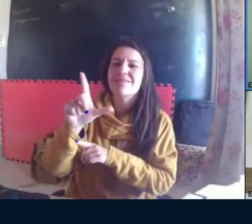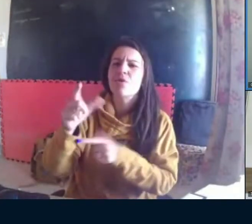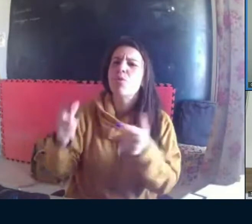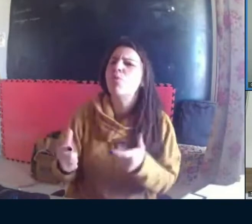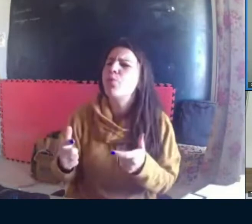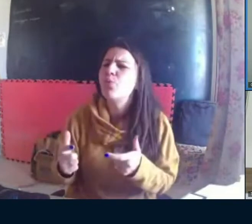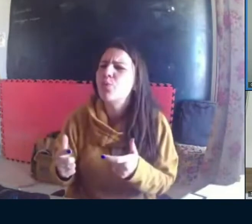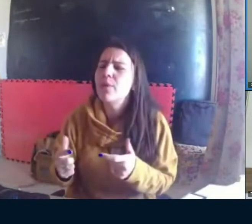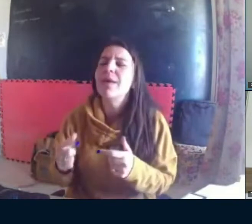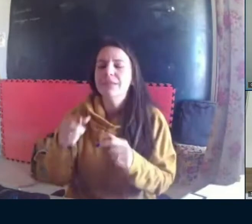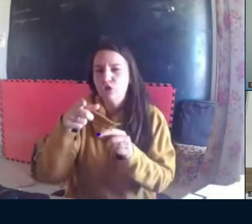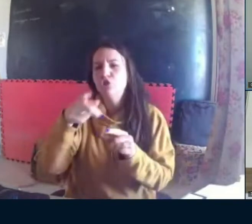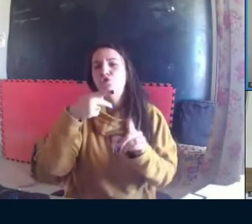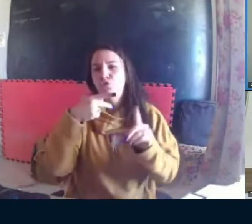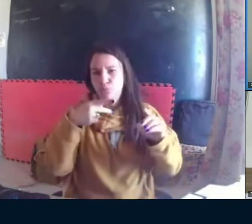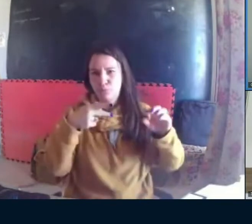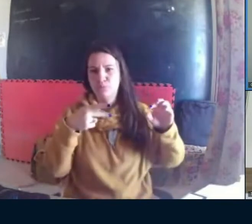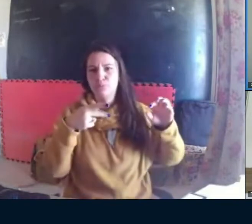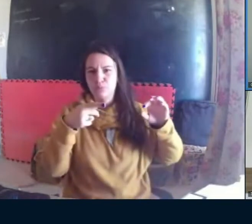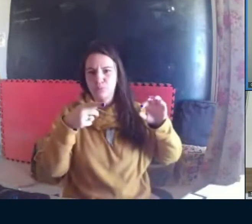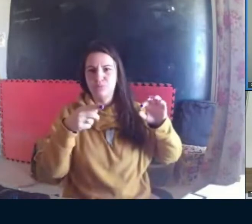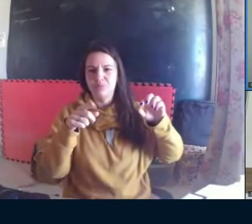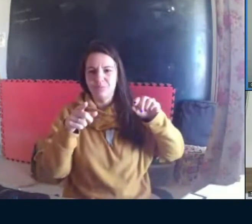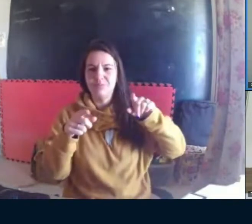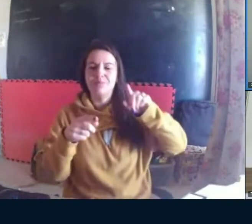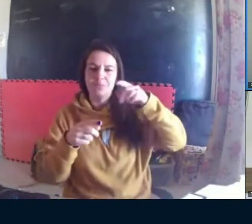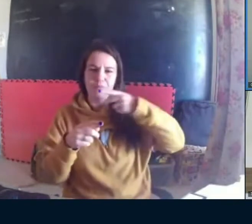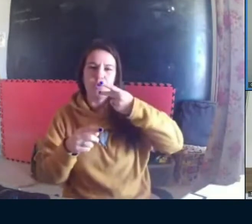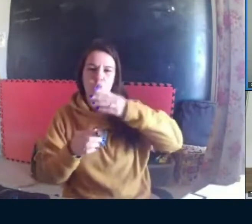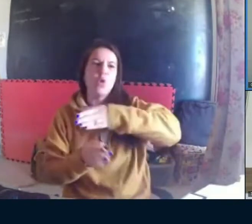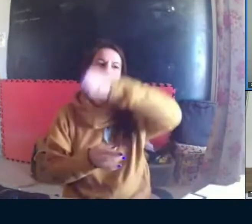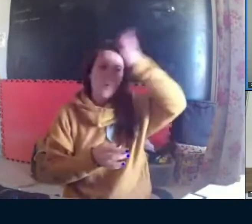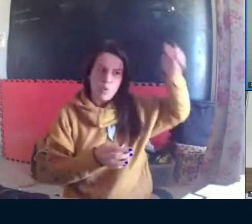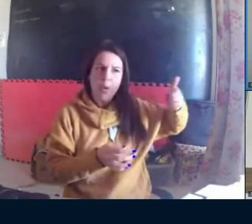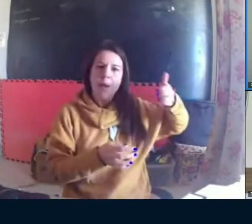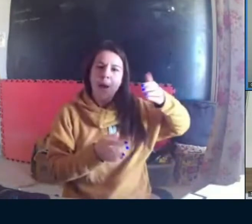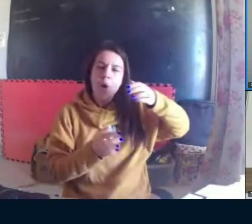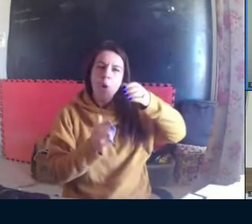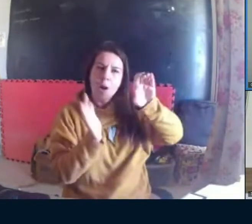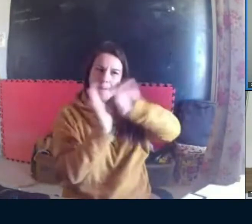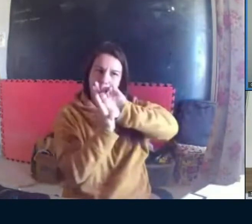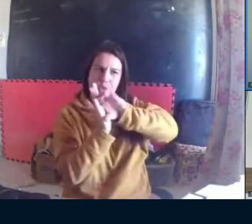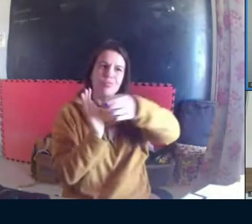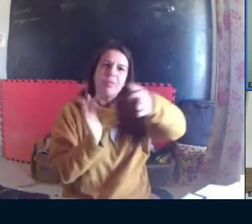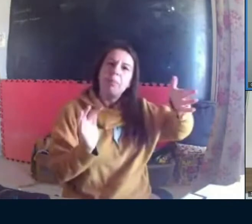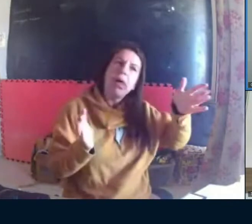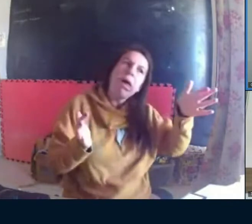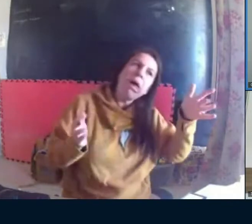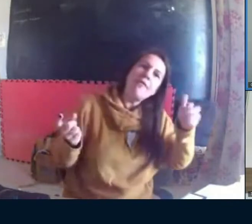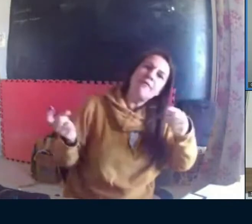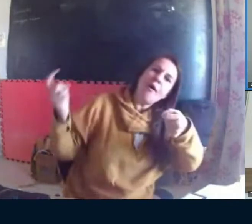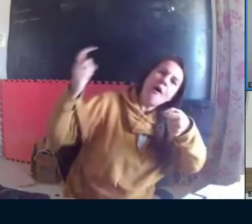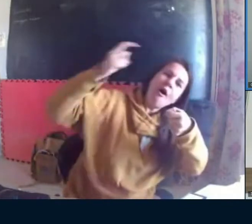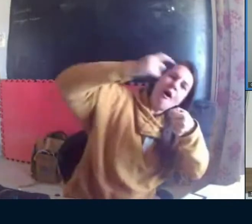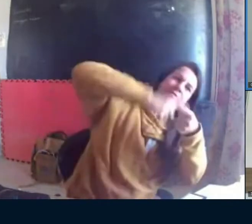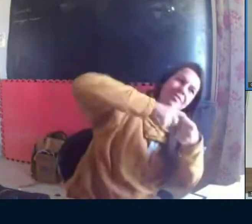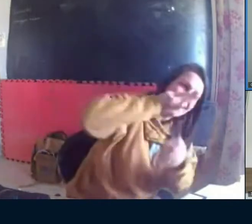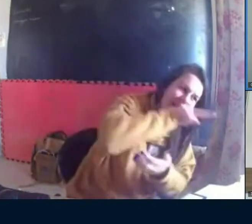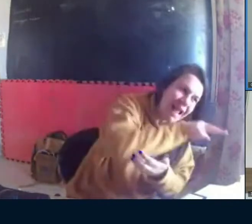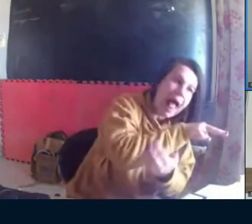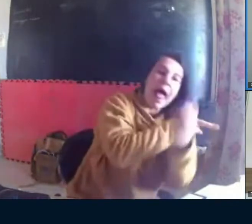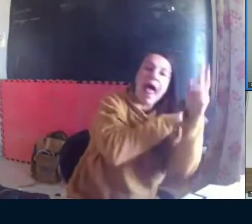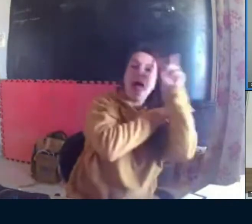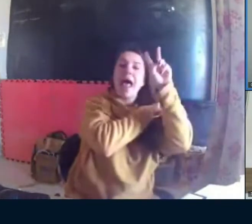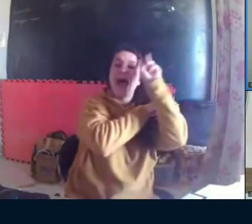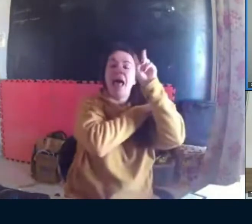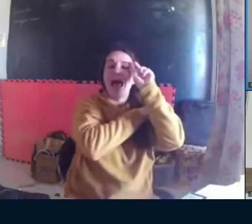Ceau. Como é construído esse lugar? O que é isso, exatamente? O nome do